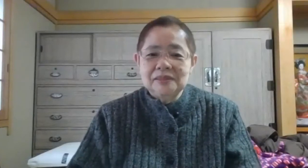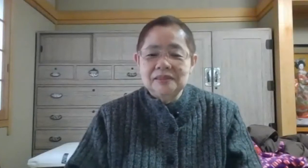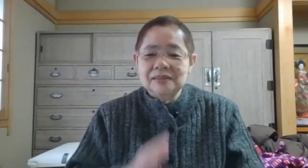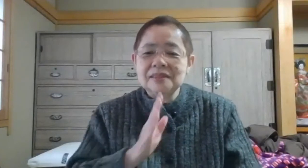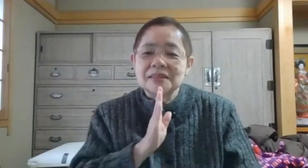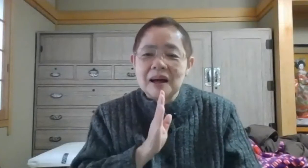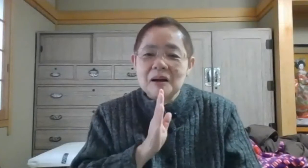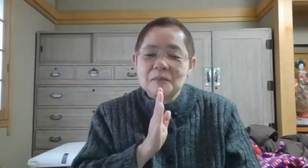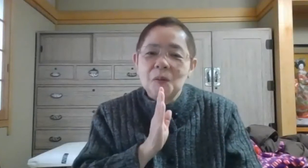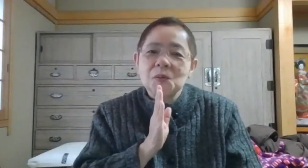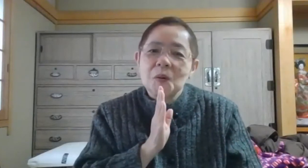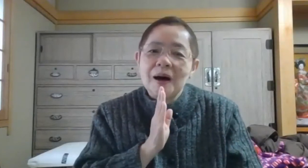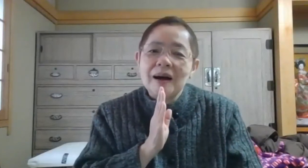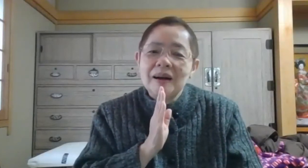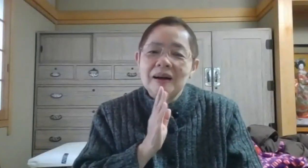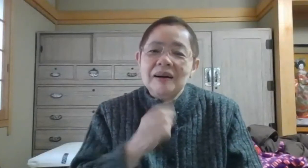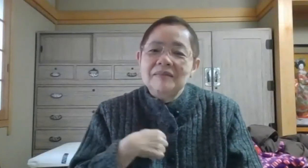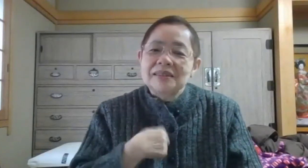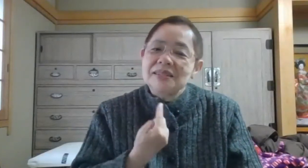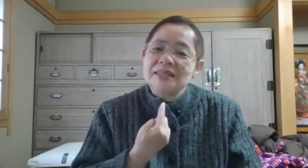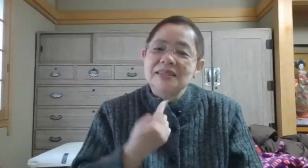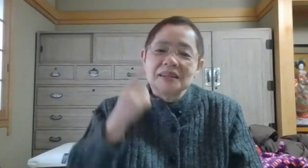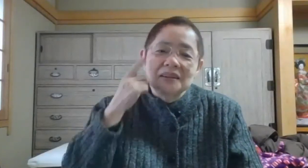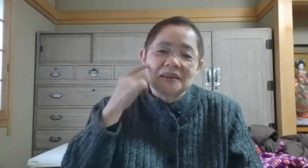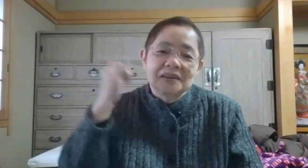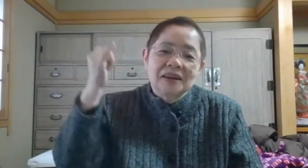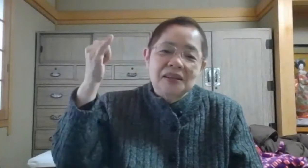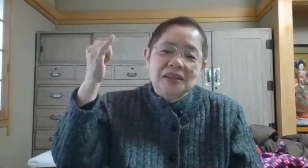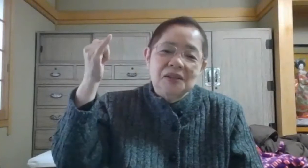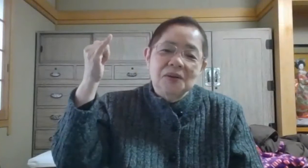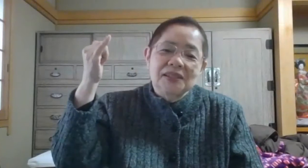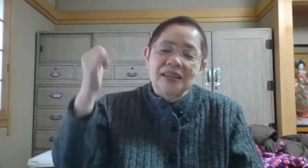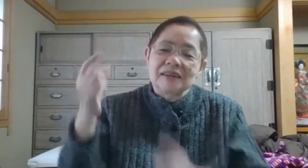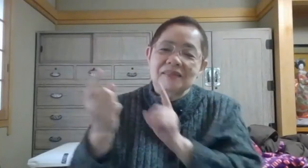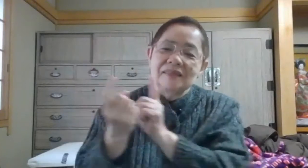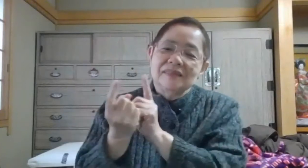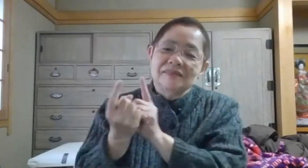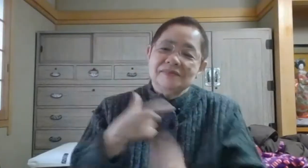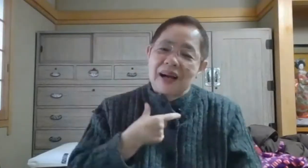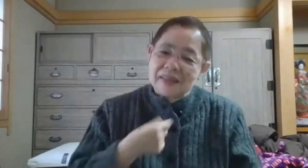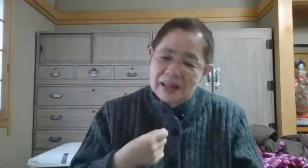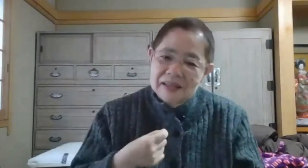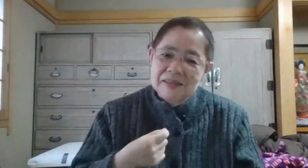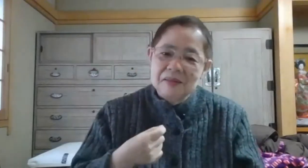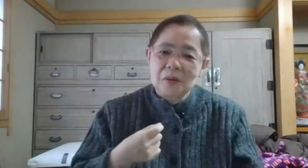ですから本当は私自身両親にこう会いたいと思